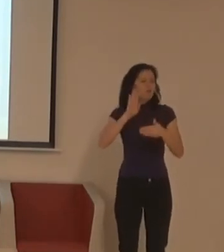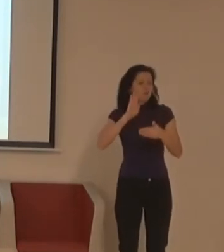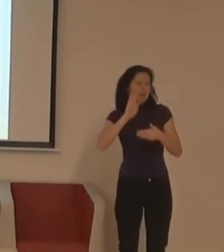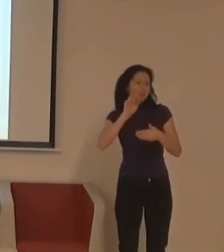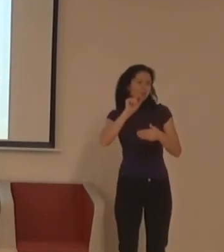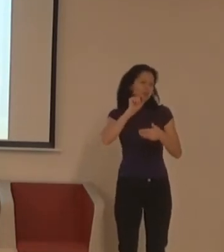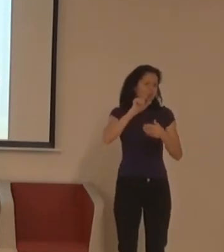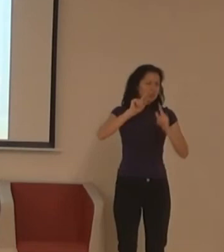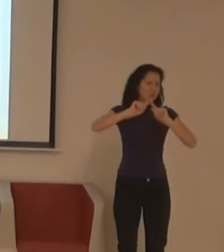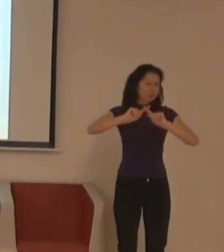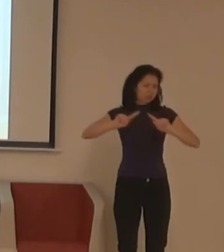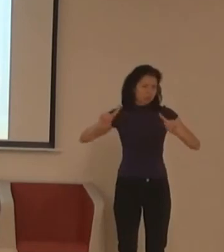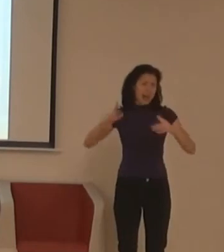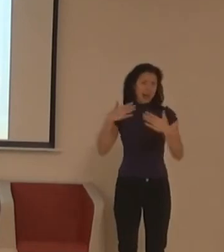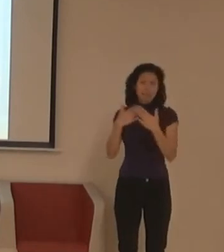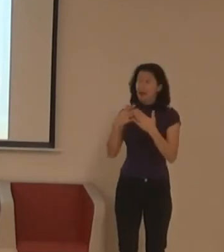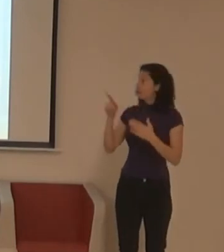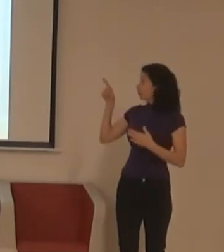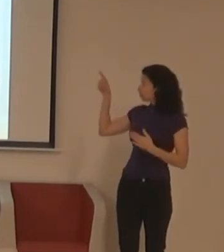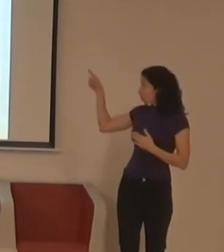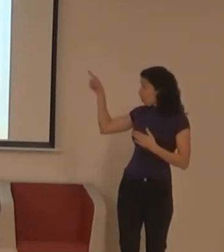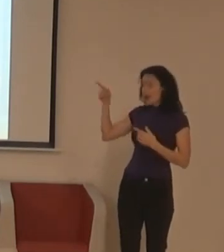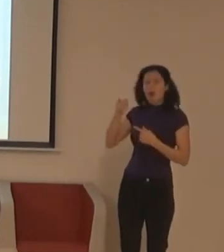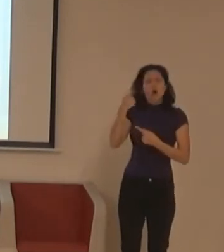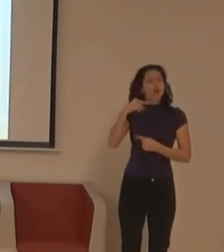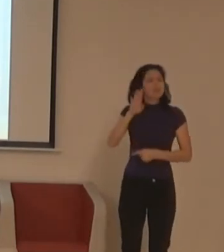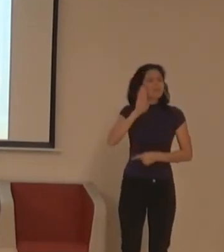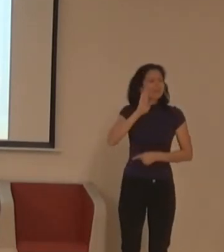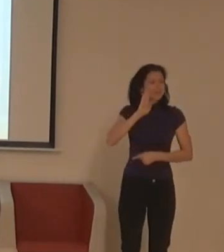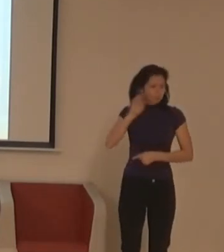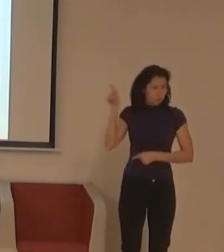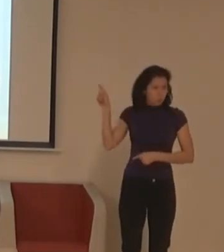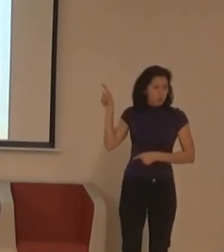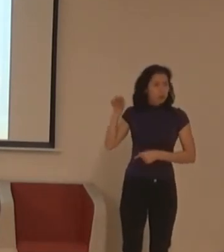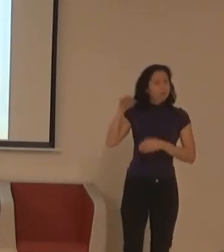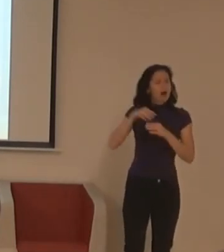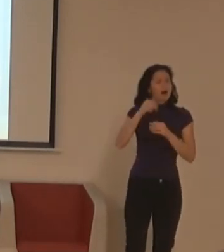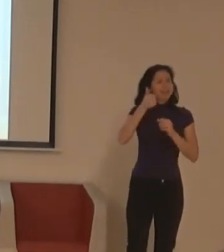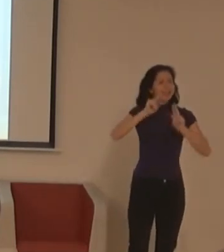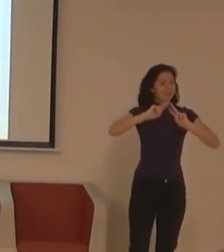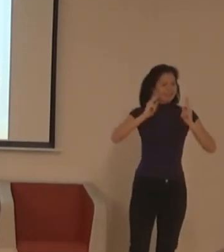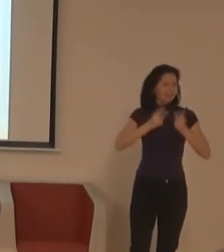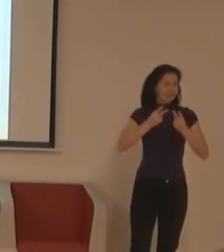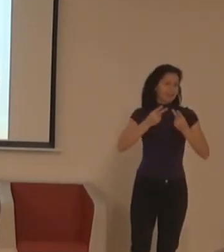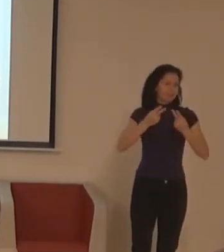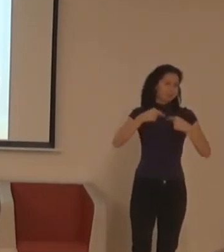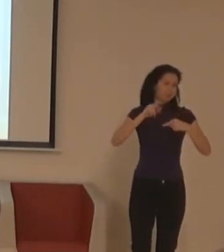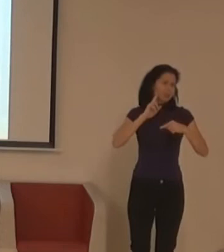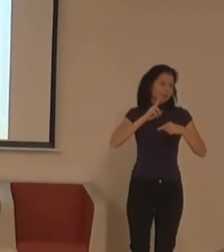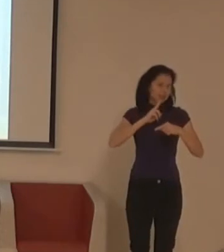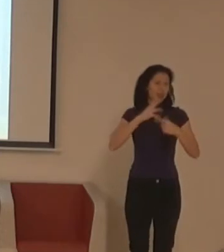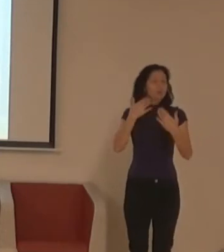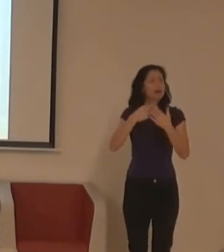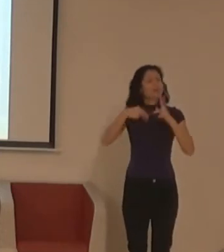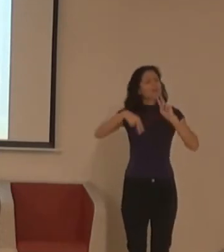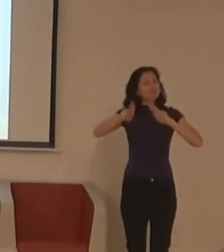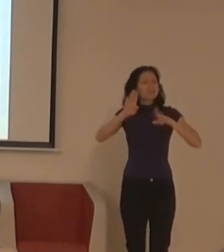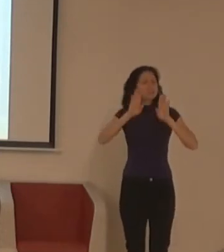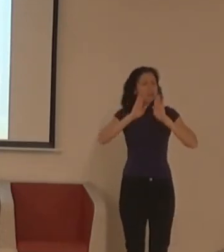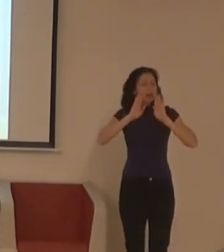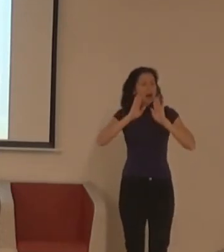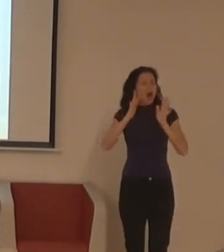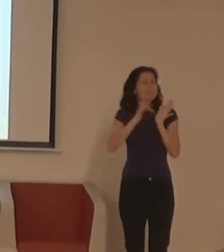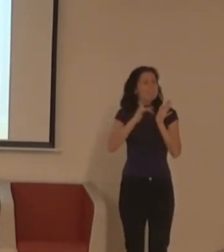screenshot z Facebookové skupiny nebo stránky Jeden svět pro neslyšící zvěděk, který loně udělal neslyšící Marije Mašláňova, která